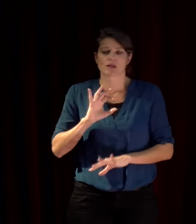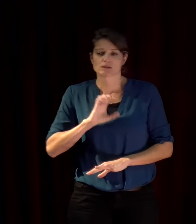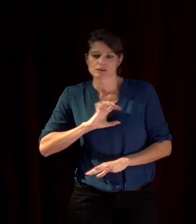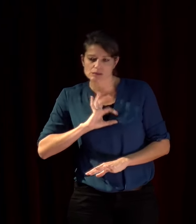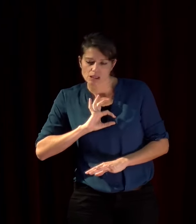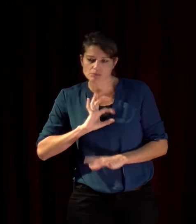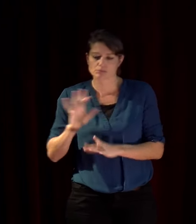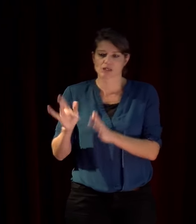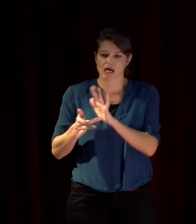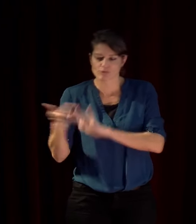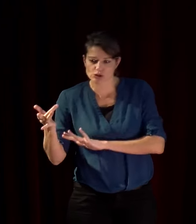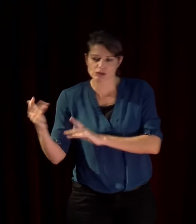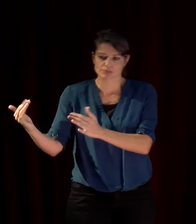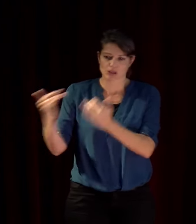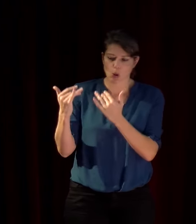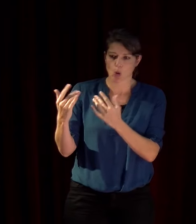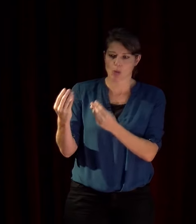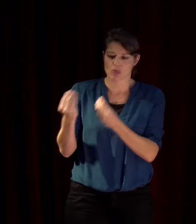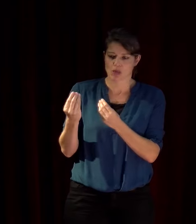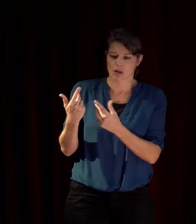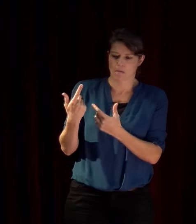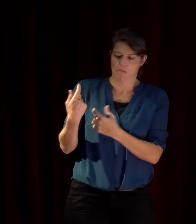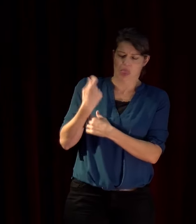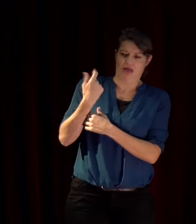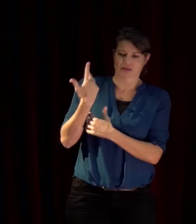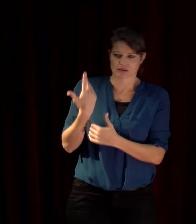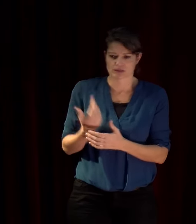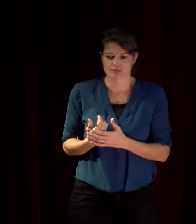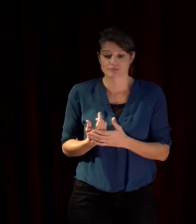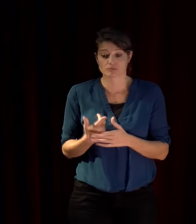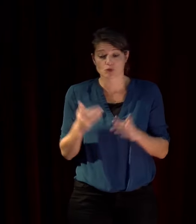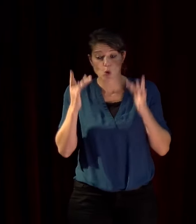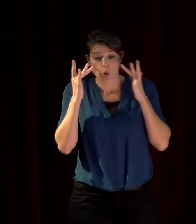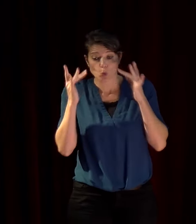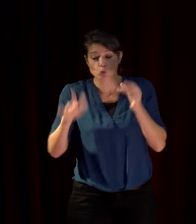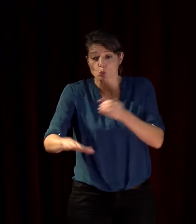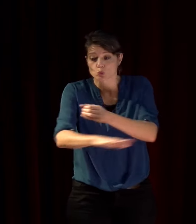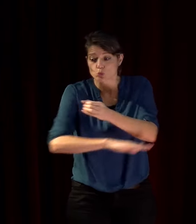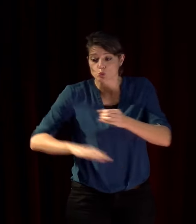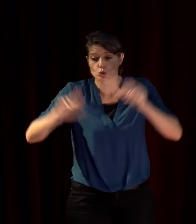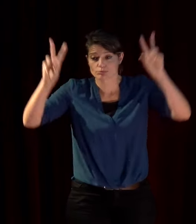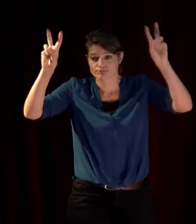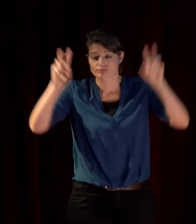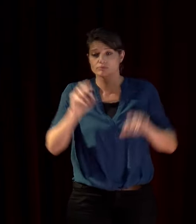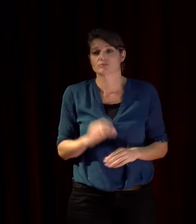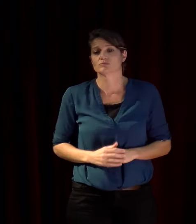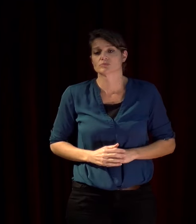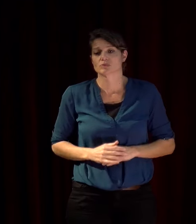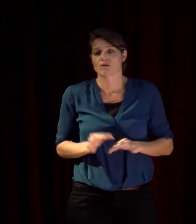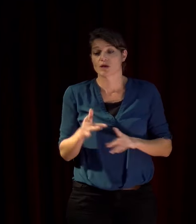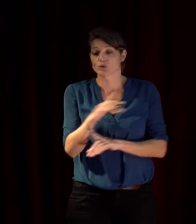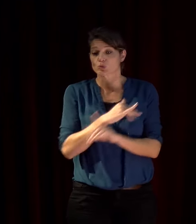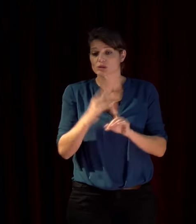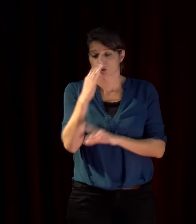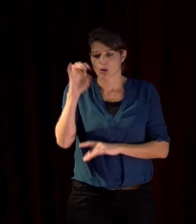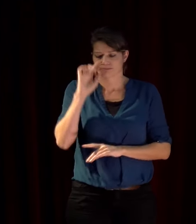des migrants des minorités de genre la culture dite de souche des sociétés européennes se sent